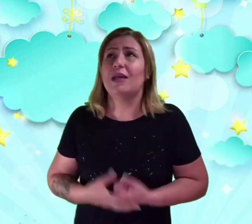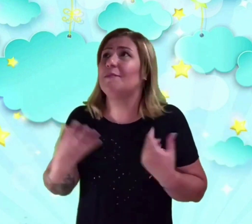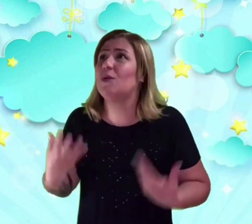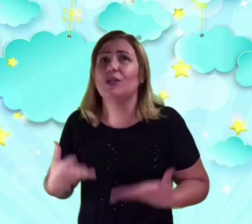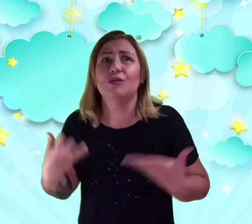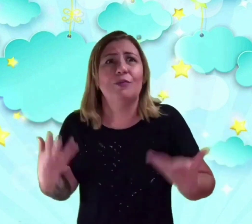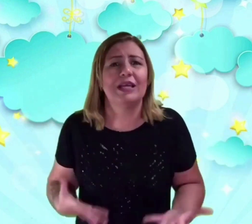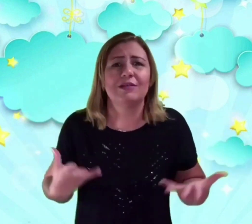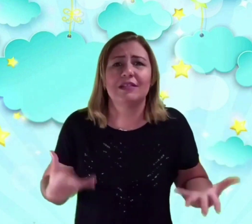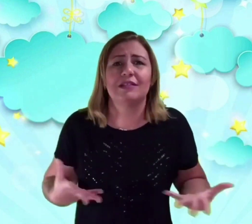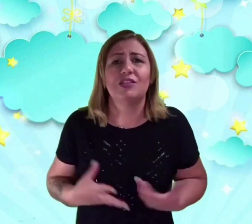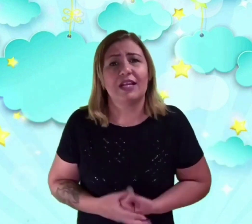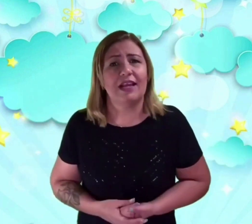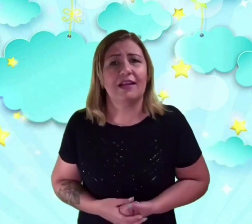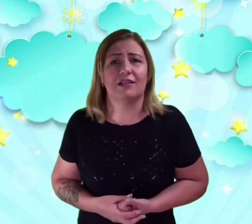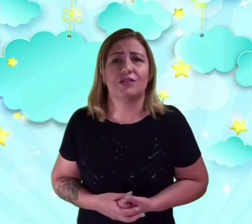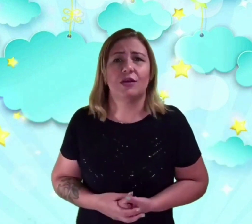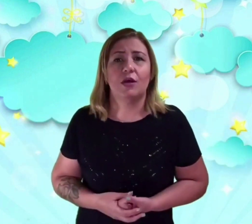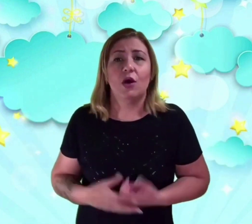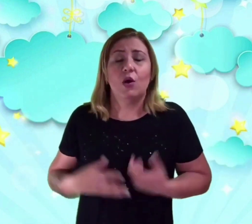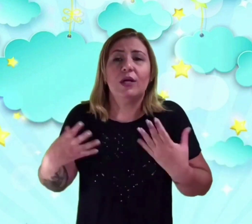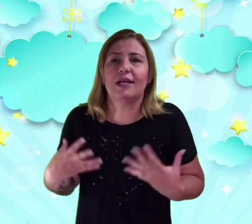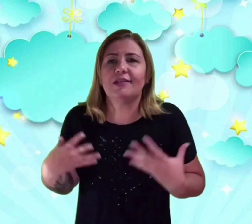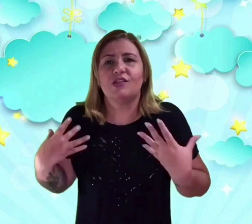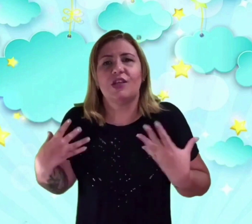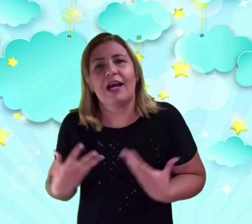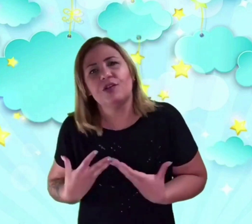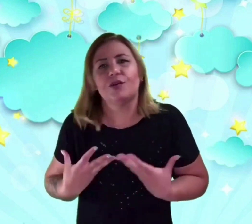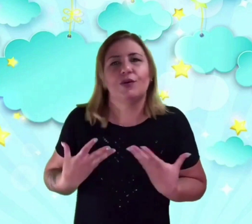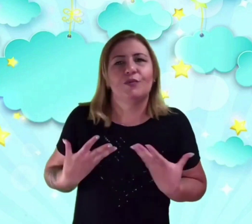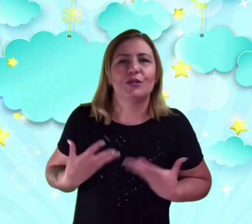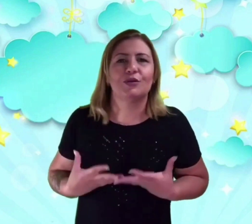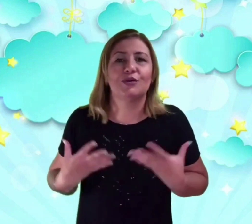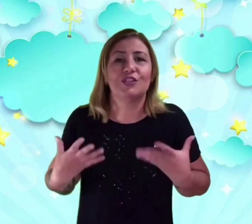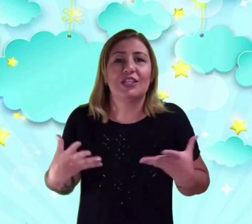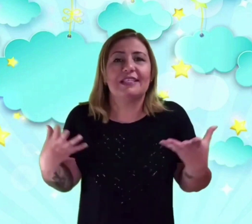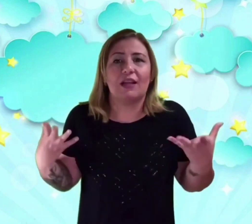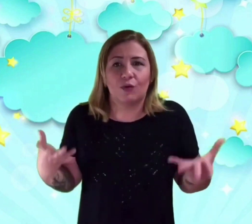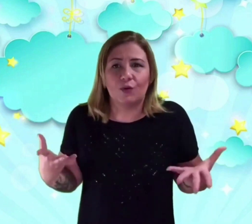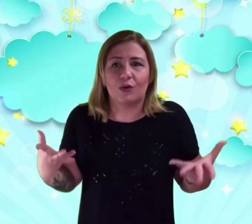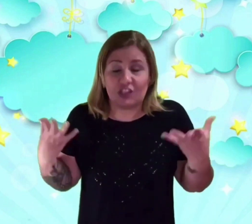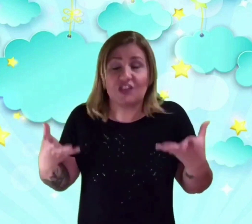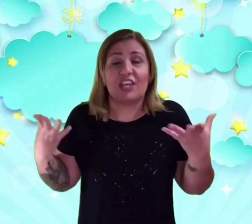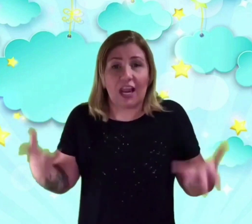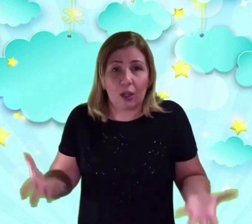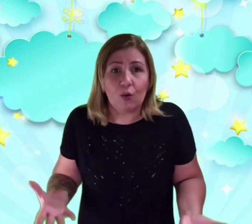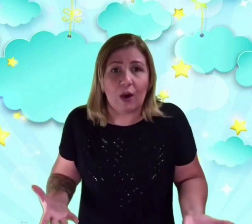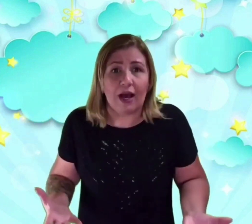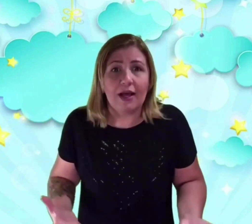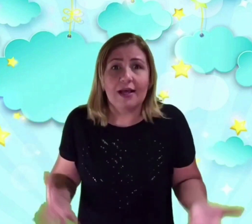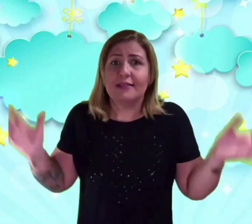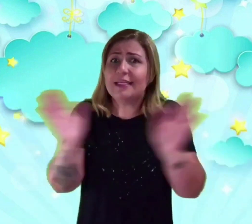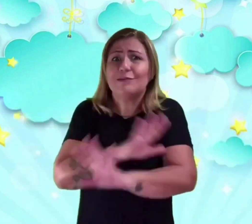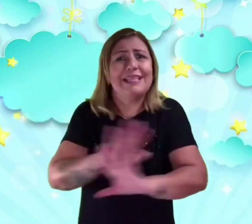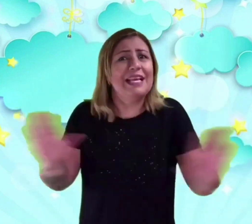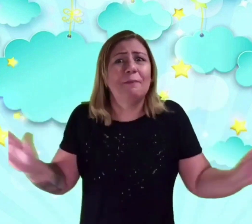E muito menos as estrelas. O grande astro luminoso diz que a lua não tem